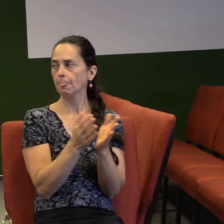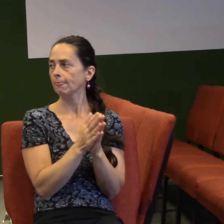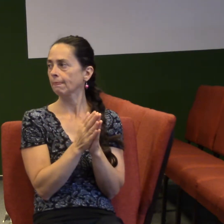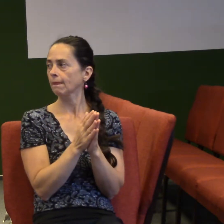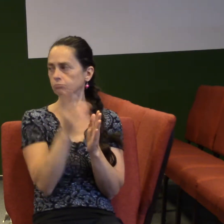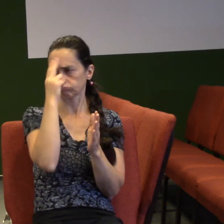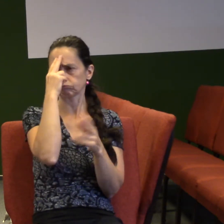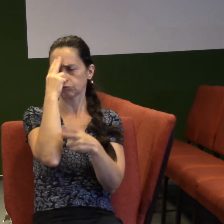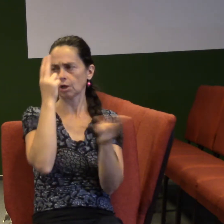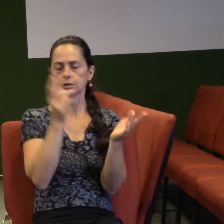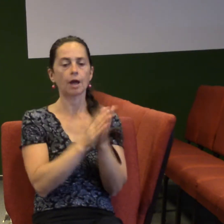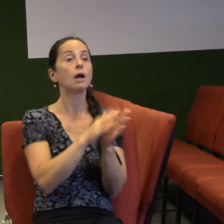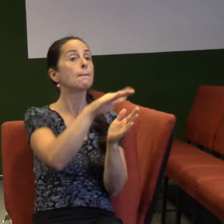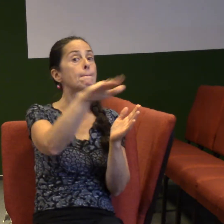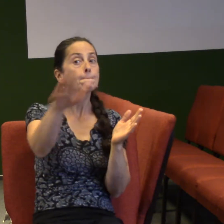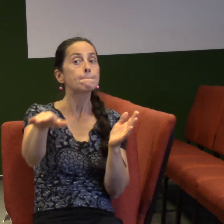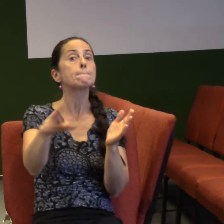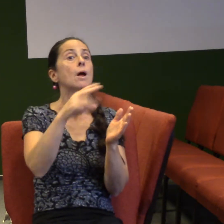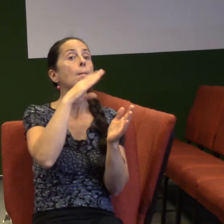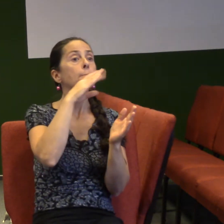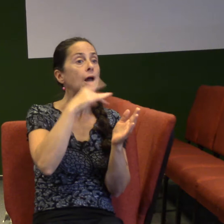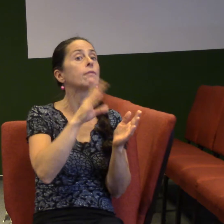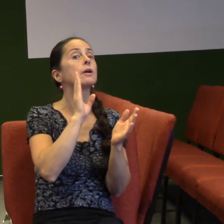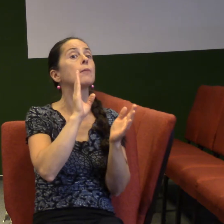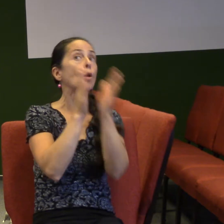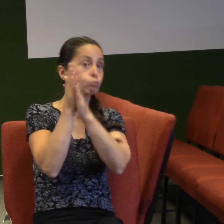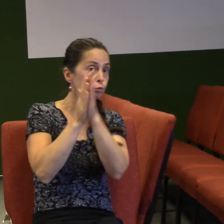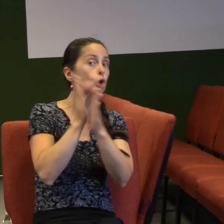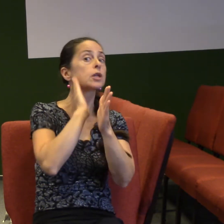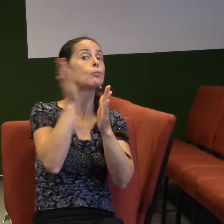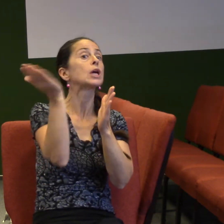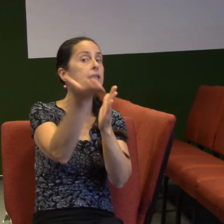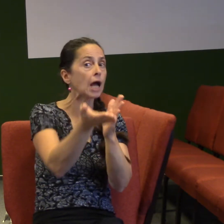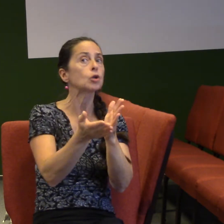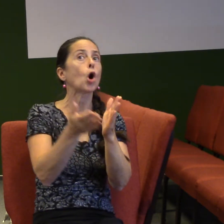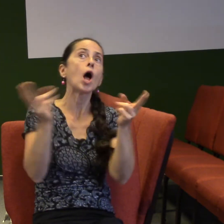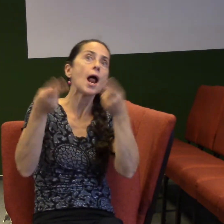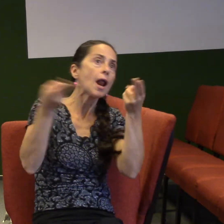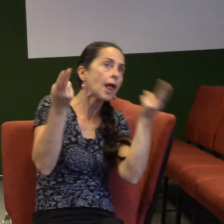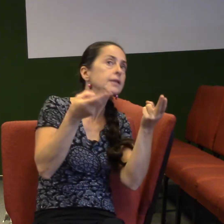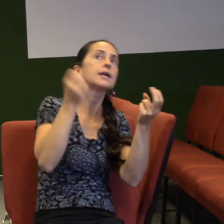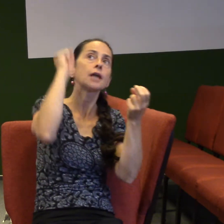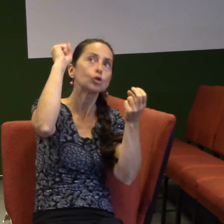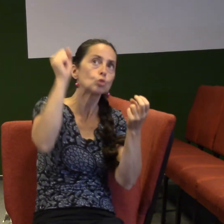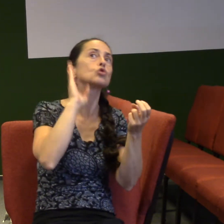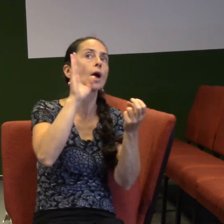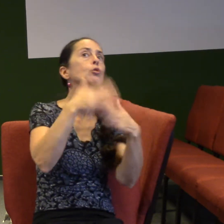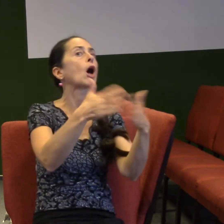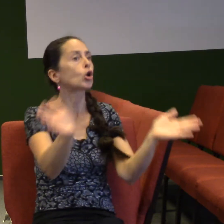A tak vám pravím. Proste a bude vám dáno. Hledejte a naleznete, tlučte a bude vám otevřeno. Neboť každý, kdo prosí,